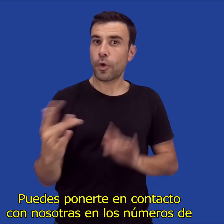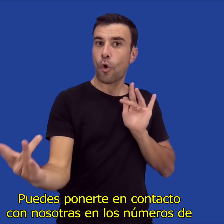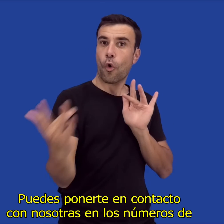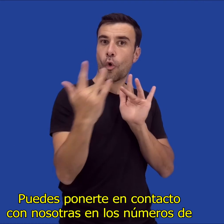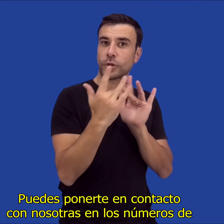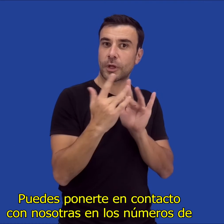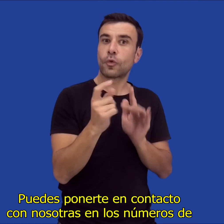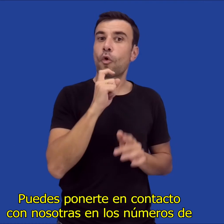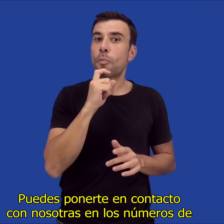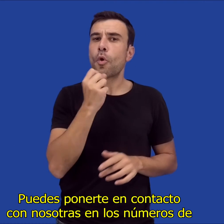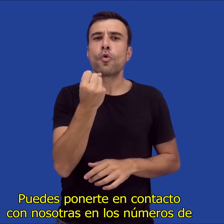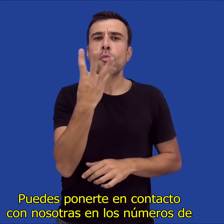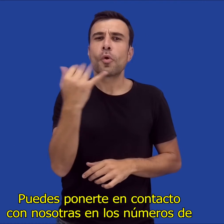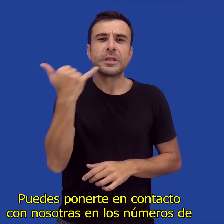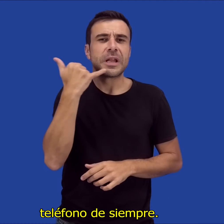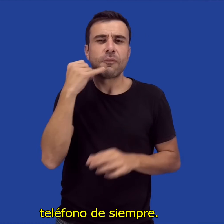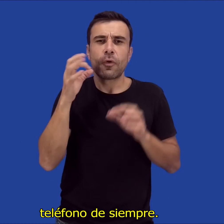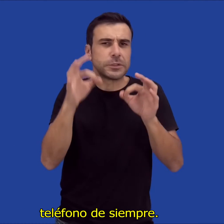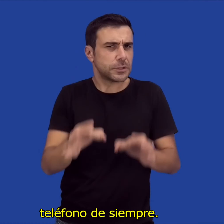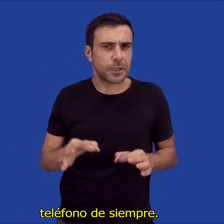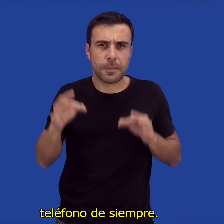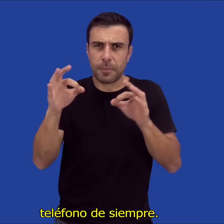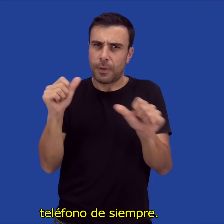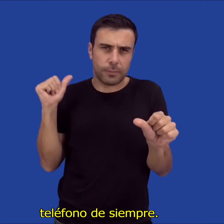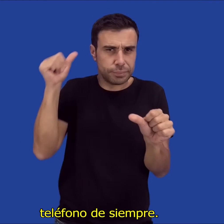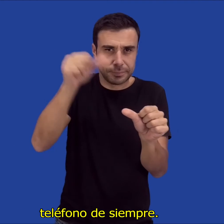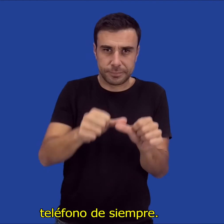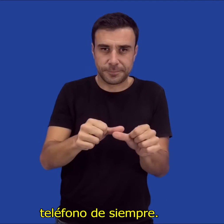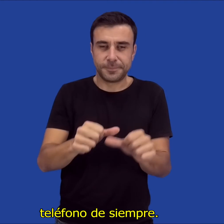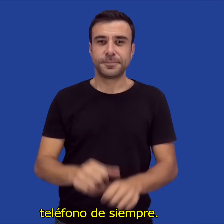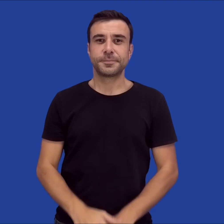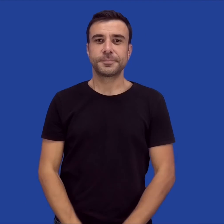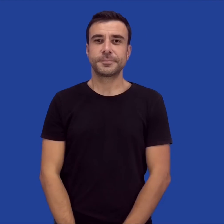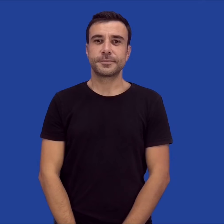Puedes ponerte en contacto con nosotras en los números de teléfono de siempre.